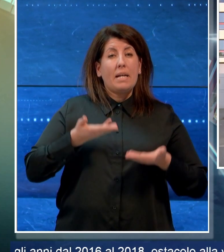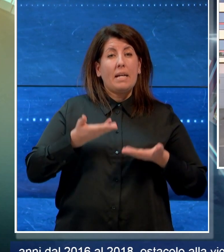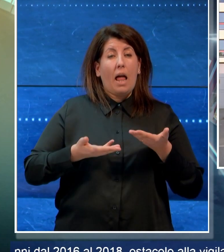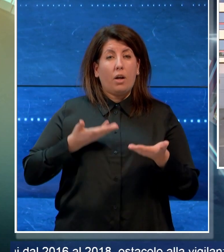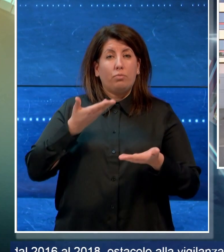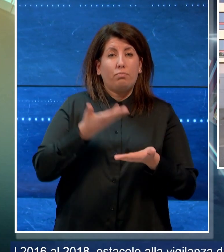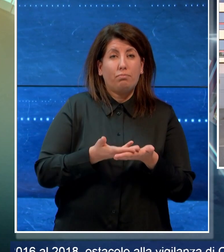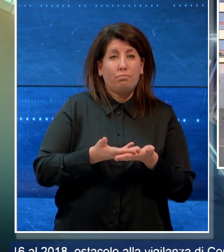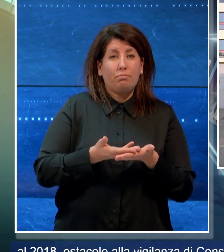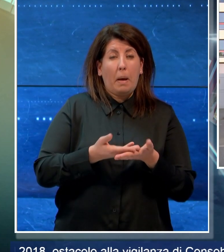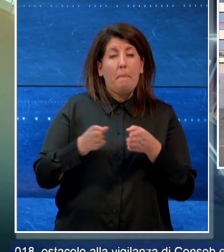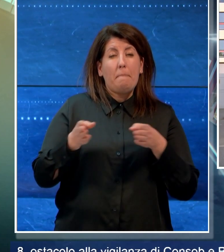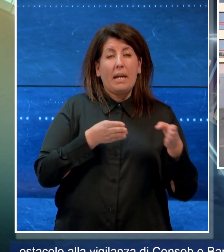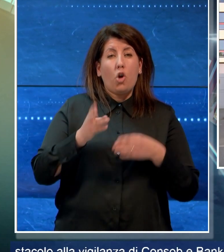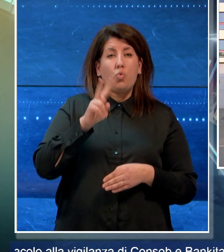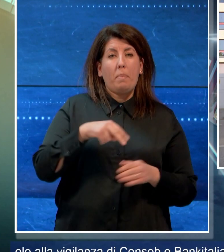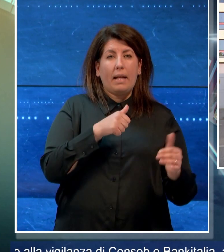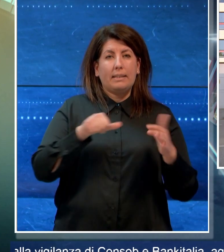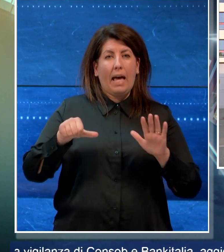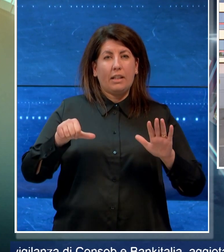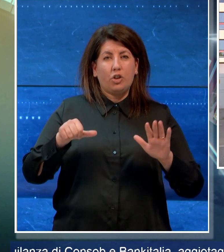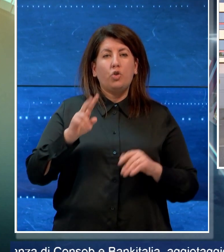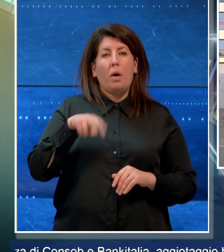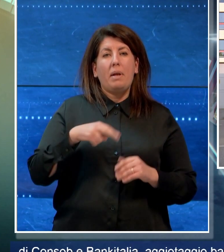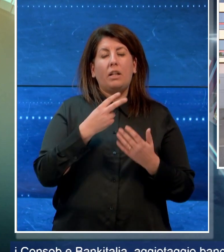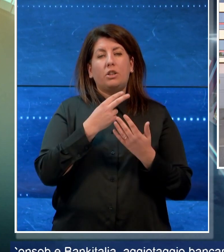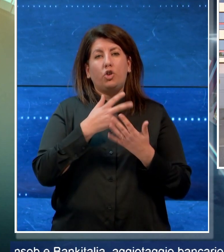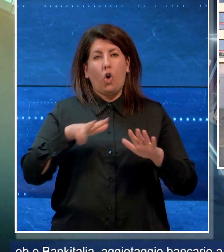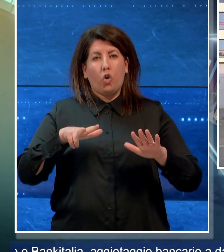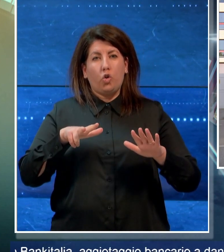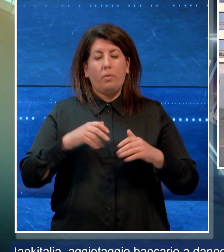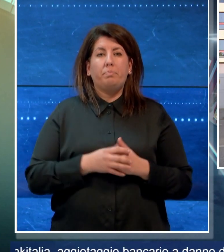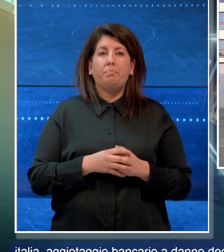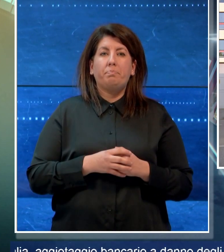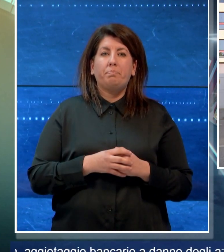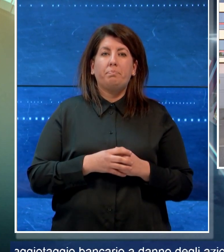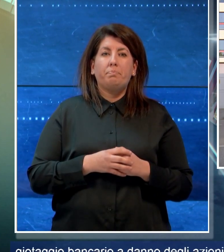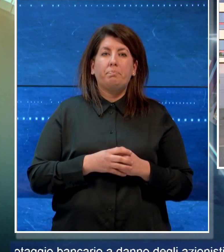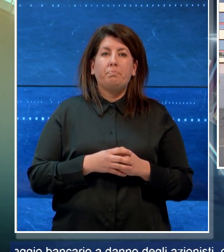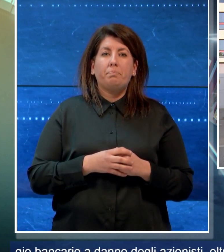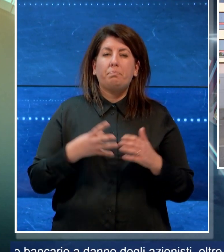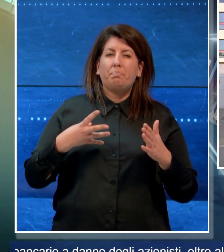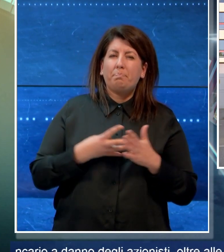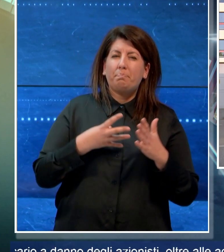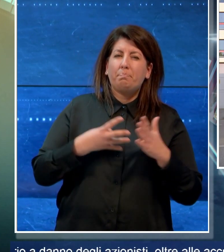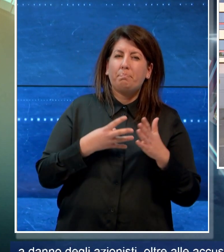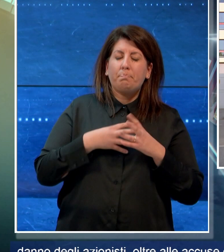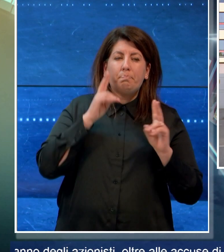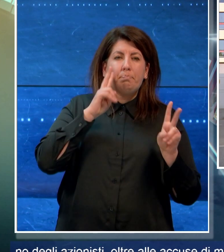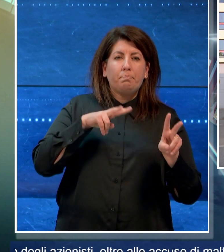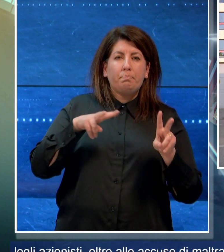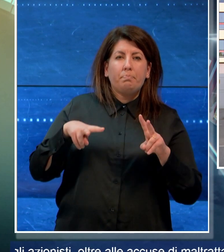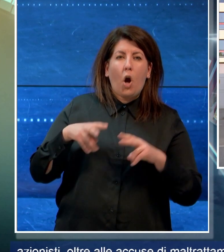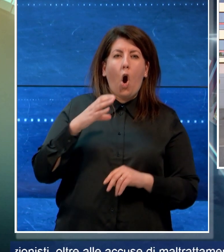anni 2016-2018, ostacolo alla vigilanza di Consob e Banca Italia,